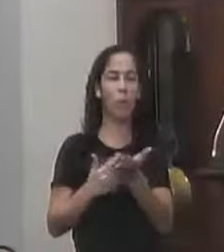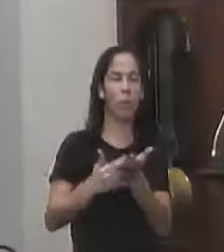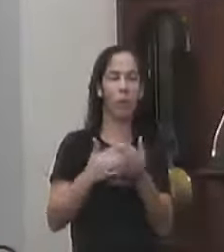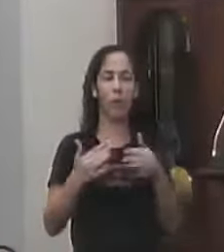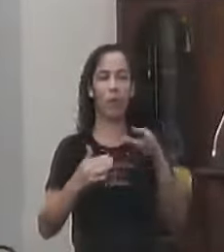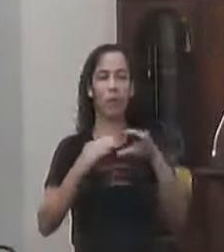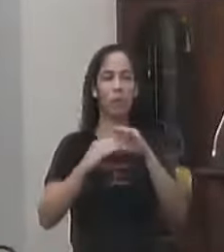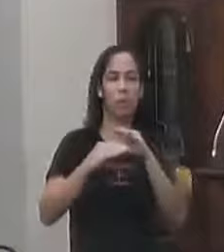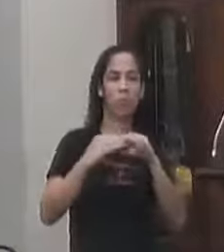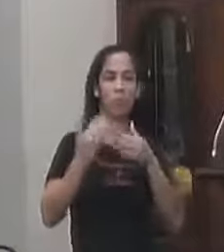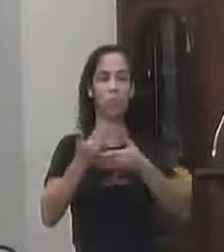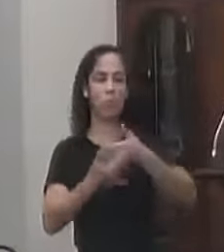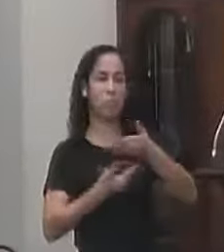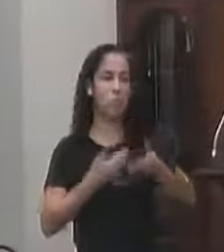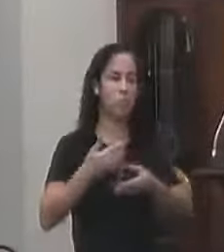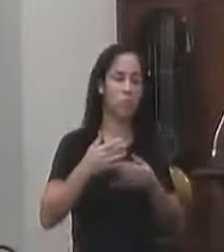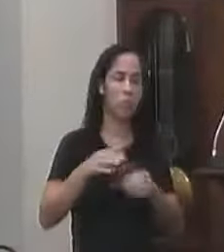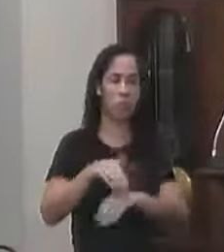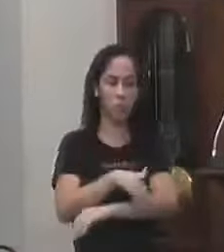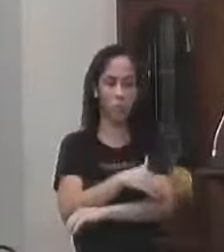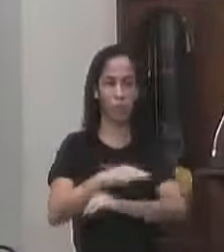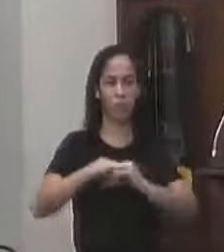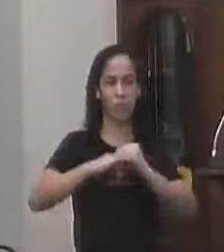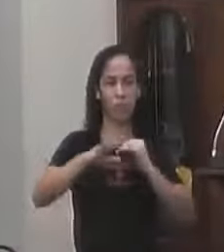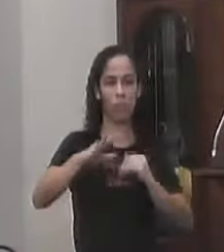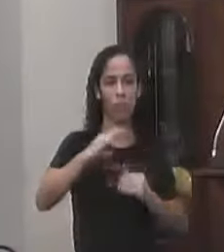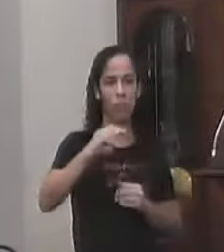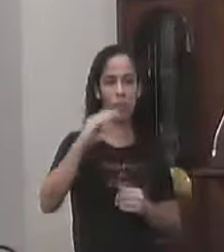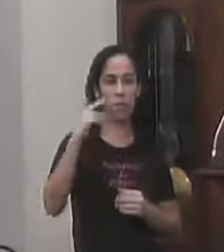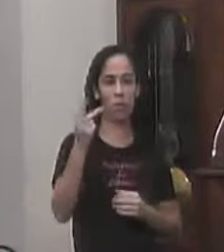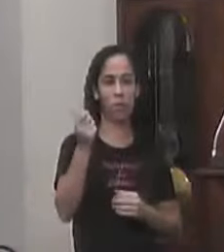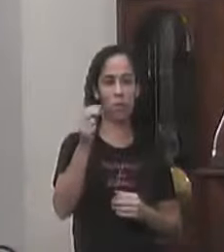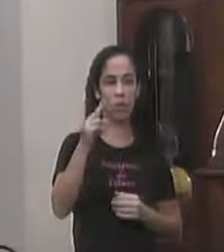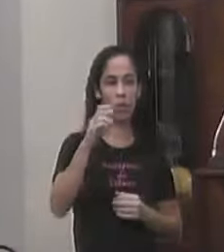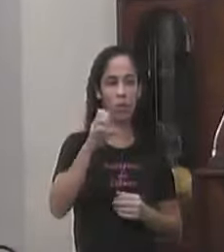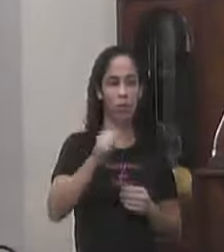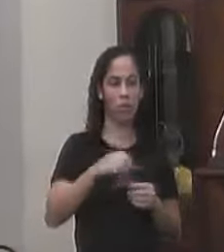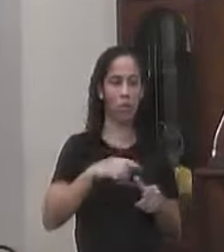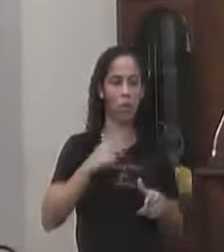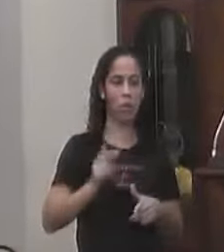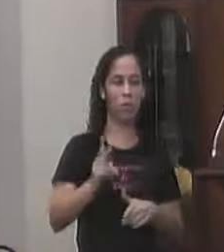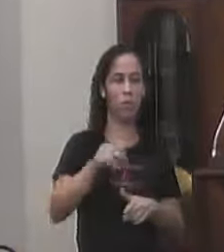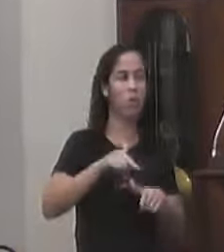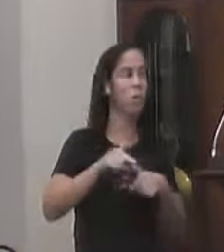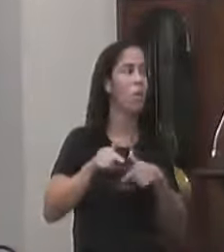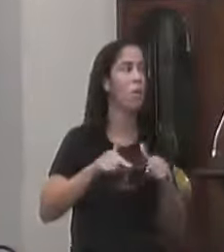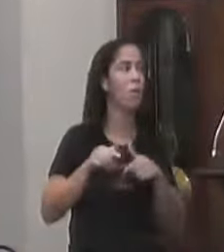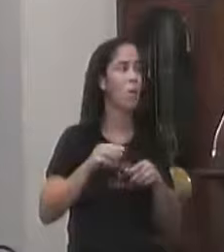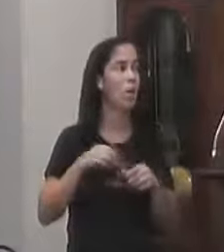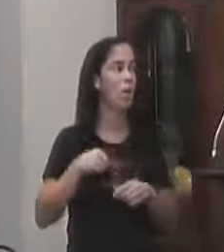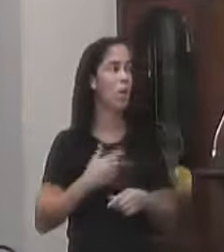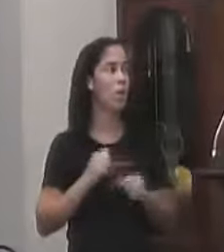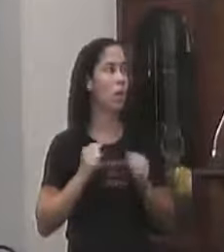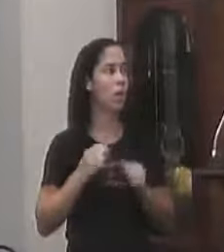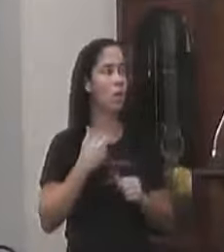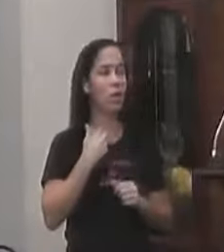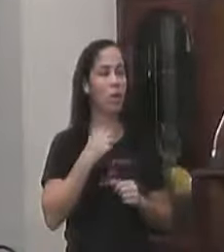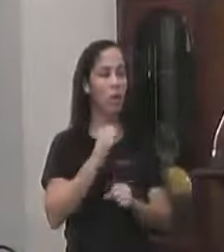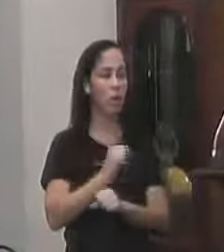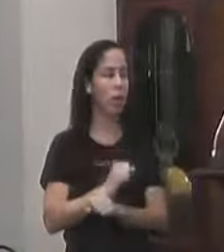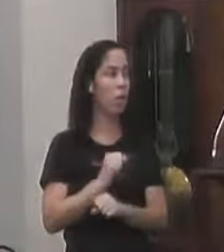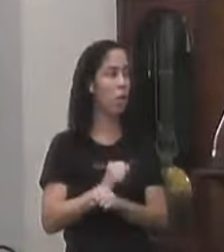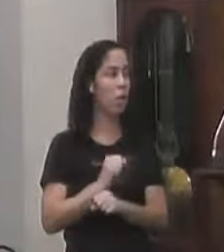nossas estradas Tanto do Paiolim Quanto do Chaves Então nós vamos Continuar trabalhando Porque nós não Podemos parar